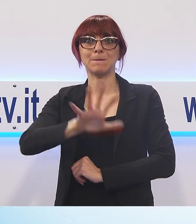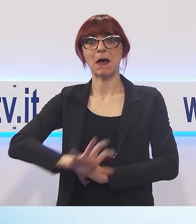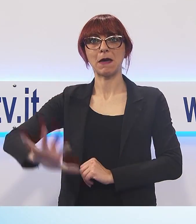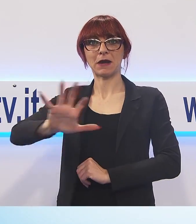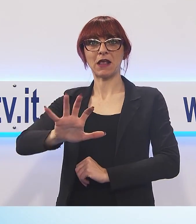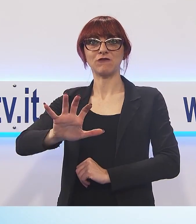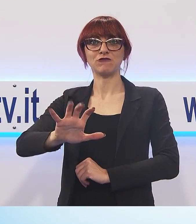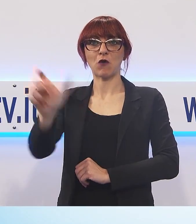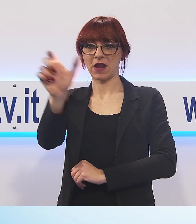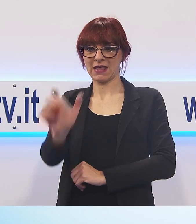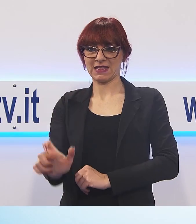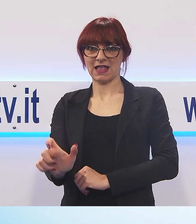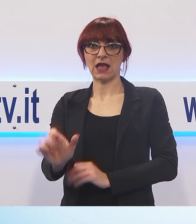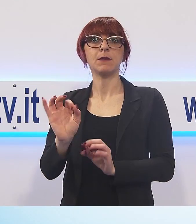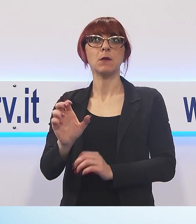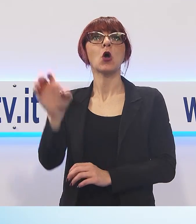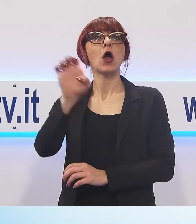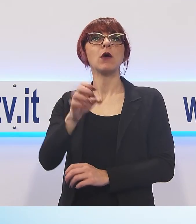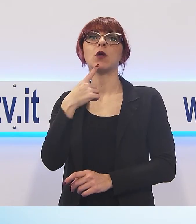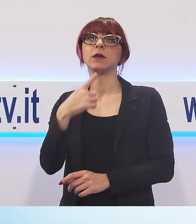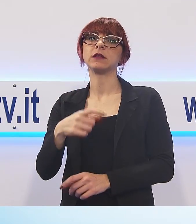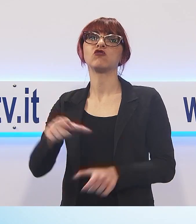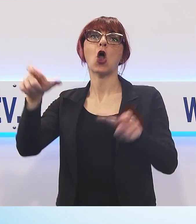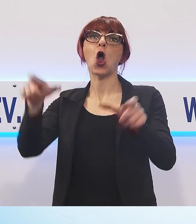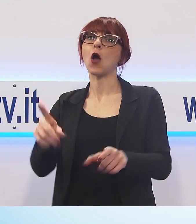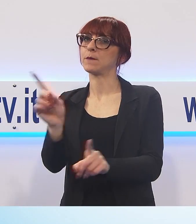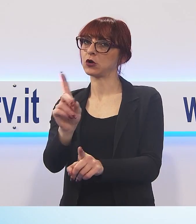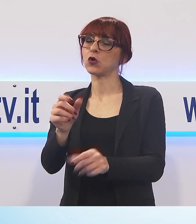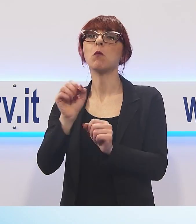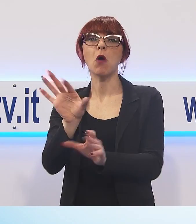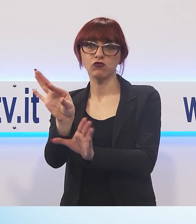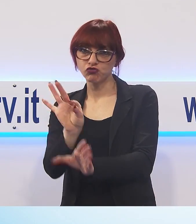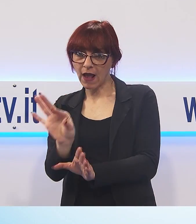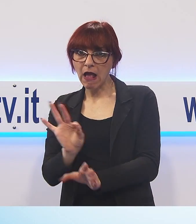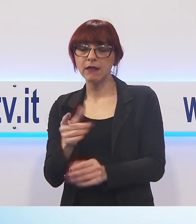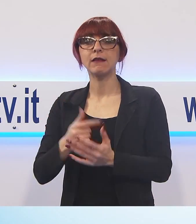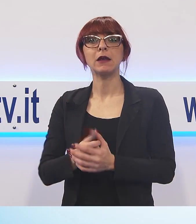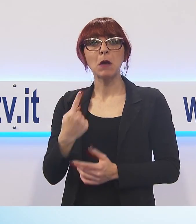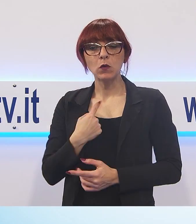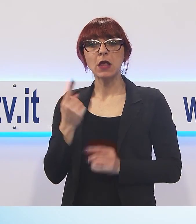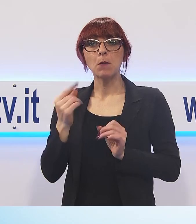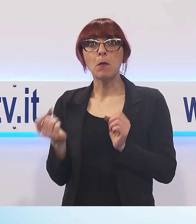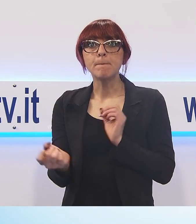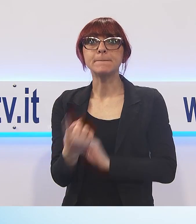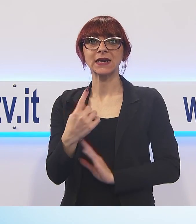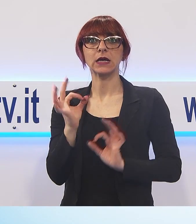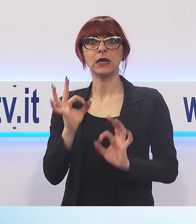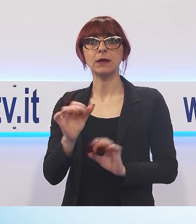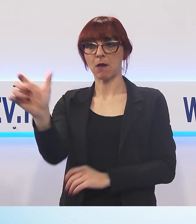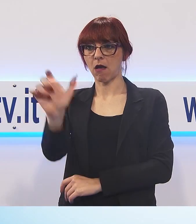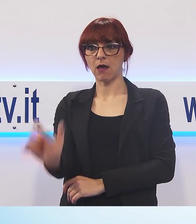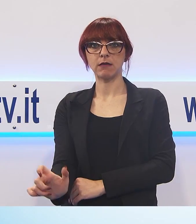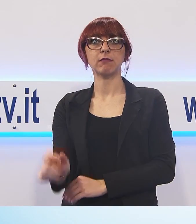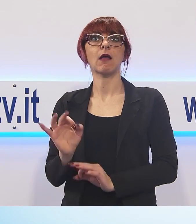'Europa non ha consentito l'obbligo ma solo la facoltà e sarebbe un obiettivo che non